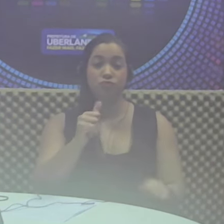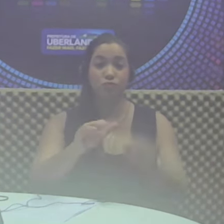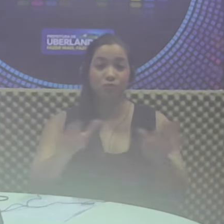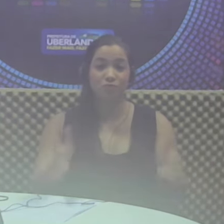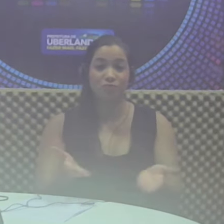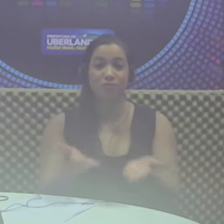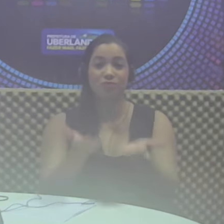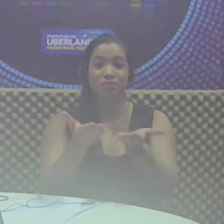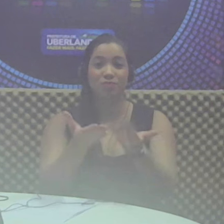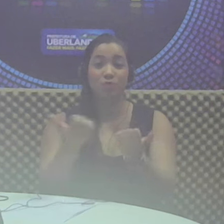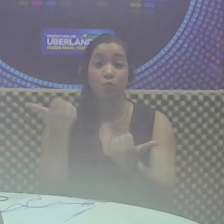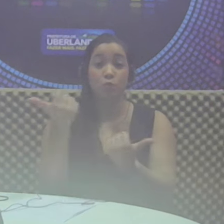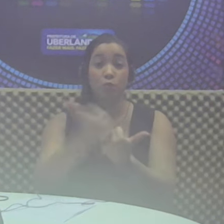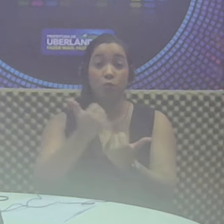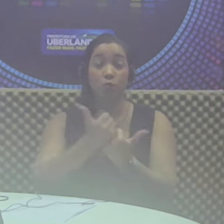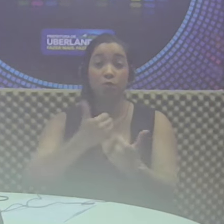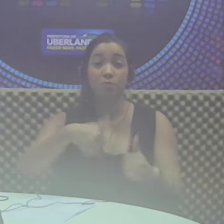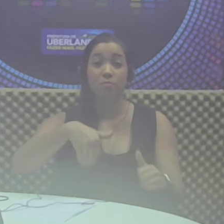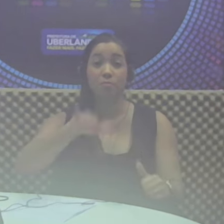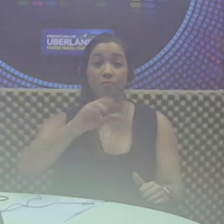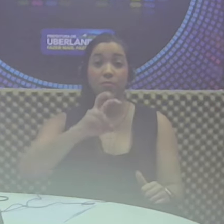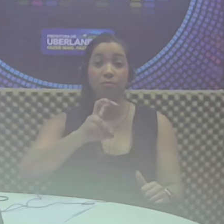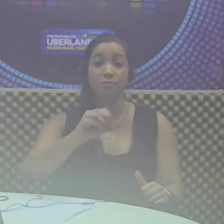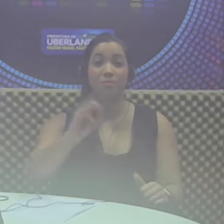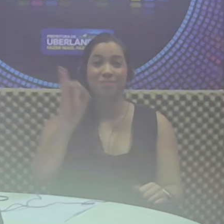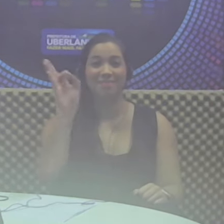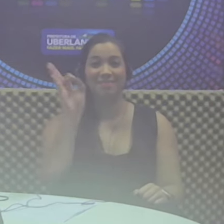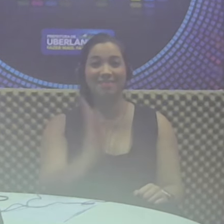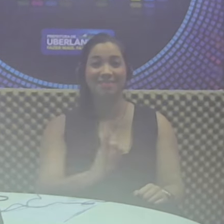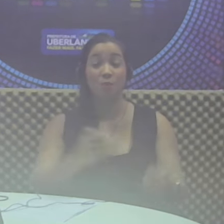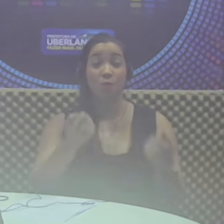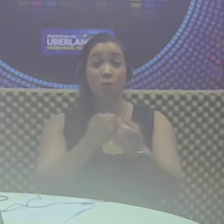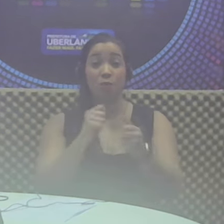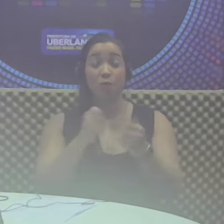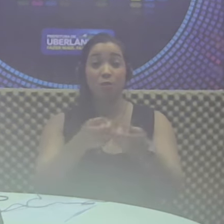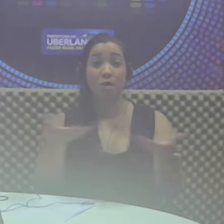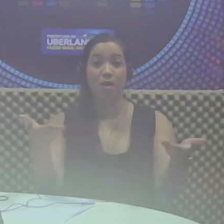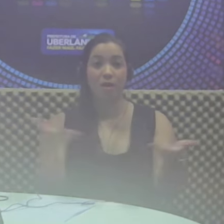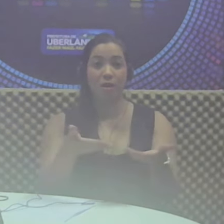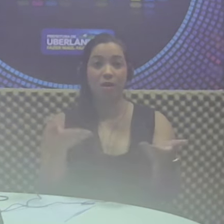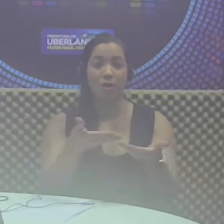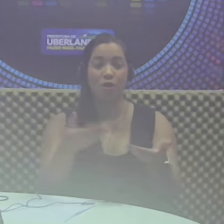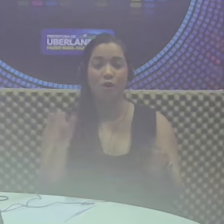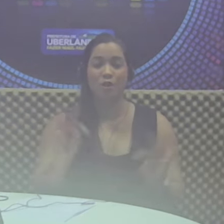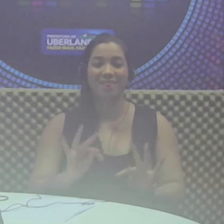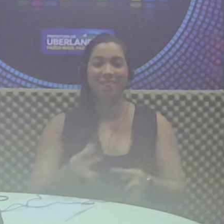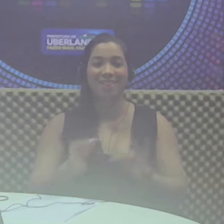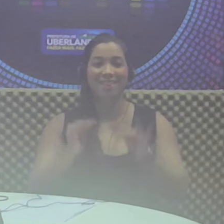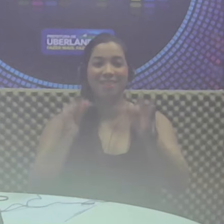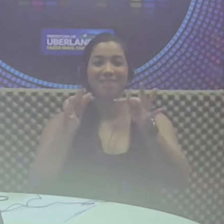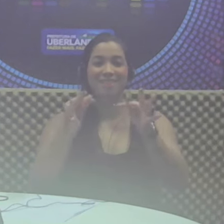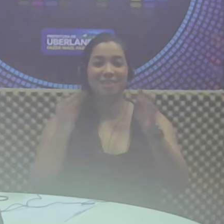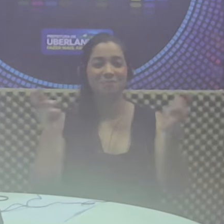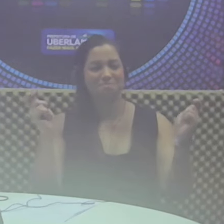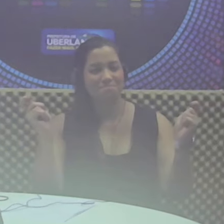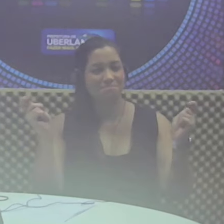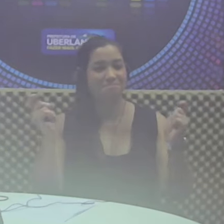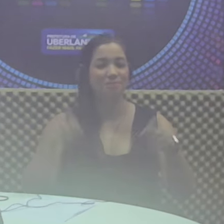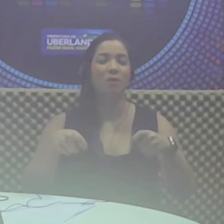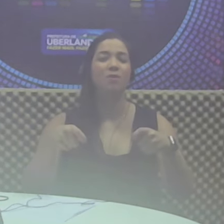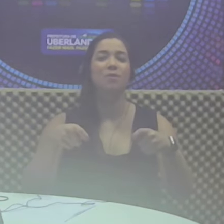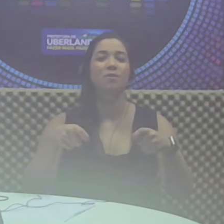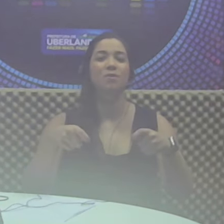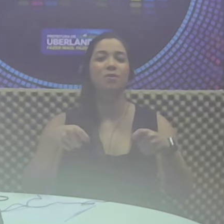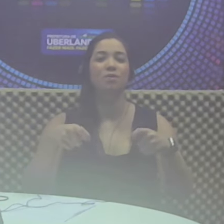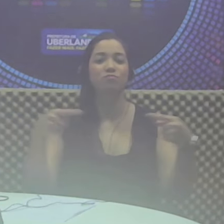a substituição de mais de 50% da frota por veículos mais modernos, eficientes e em